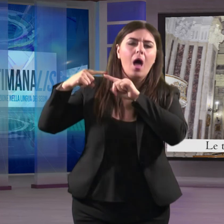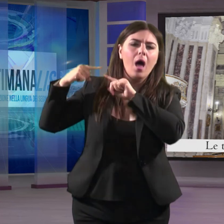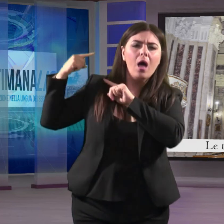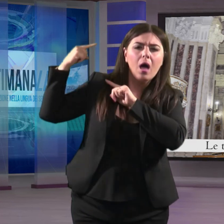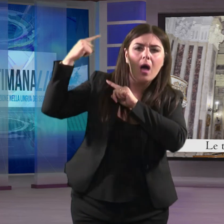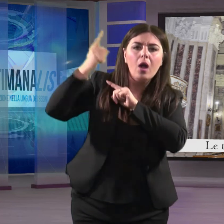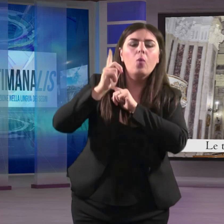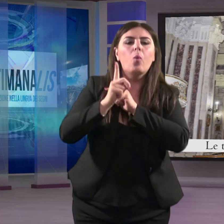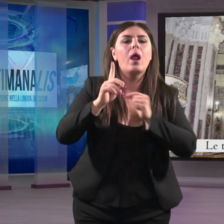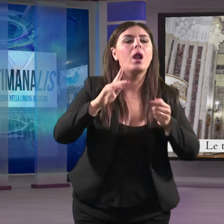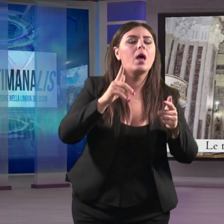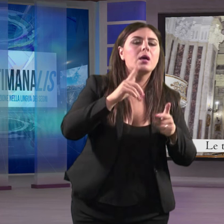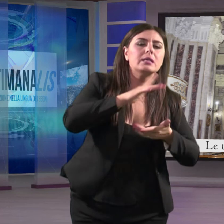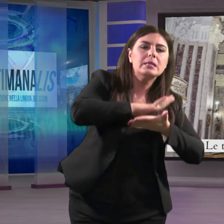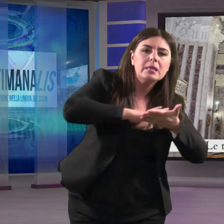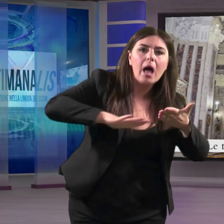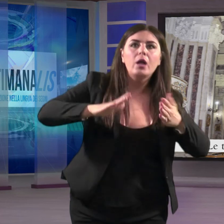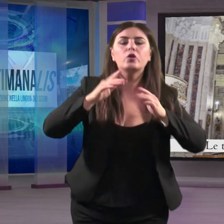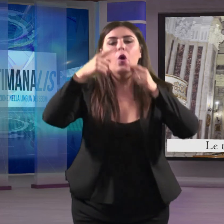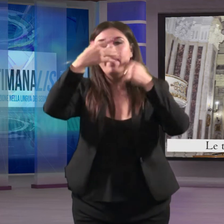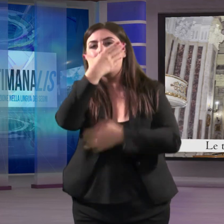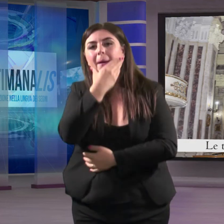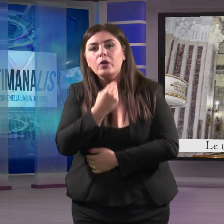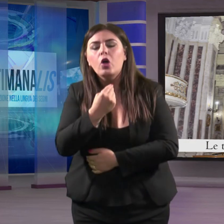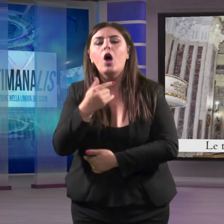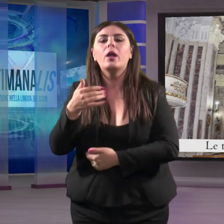qualche santo, con la Madonna e con Gesù Bambino.